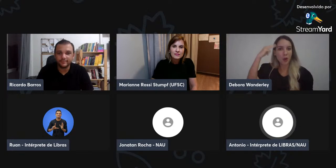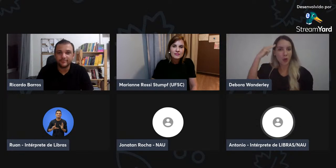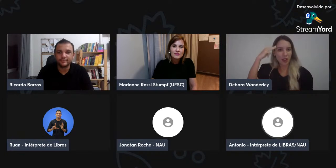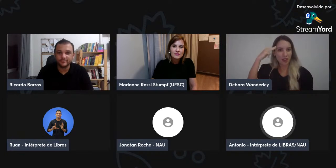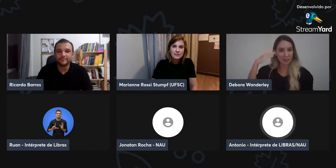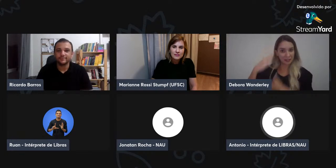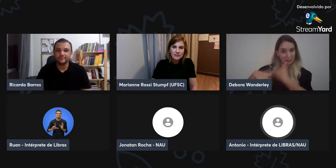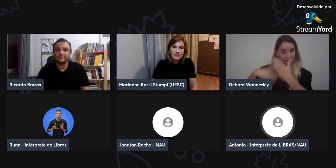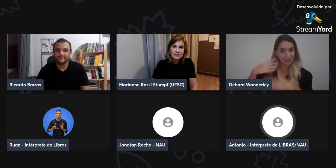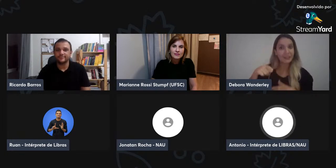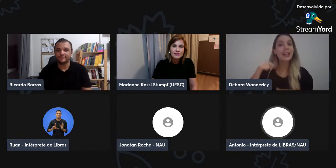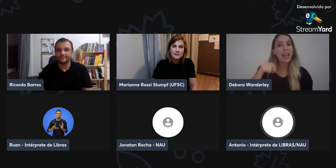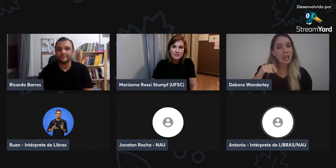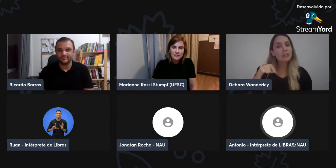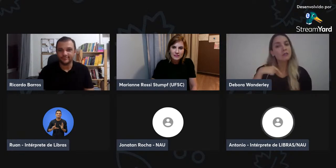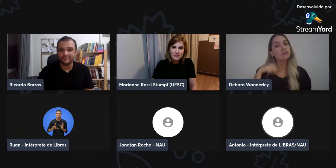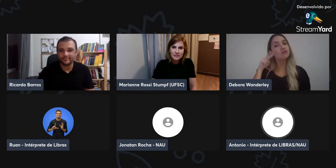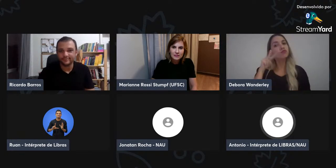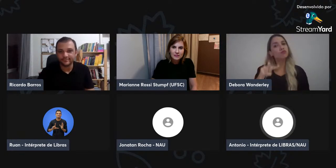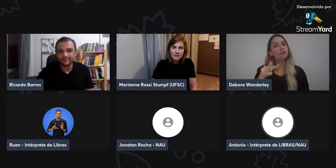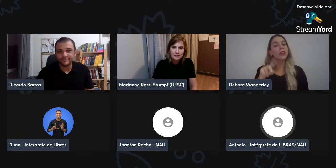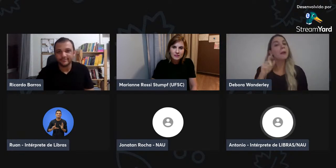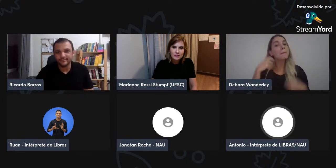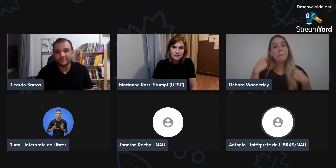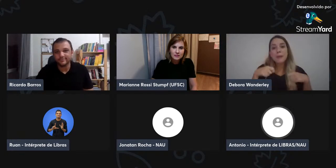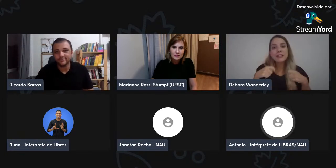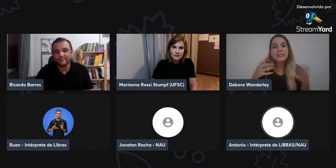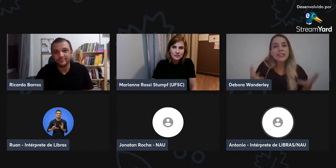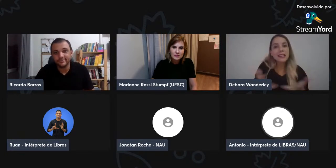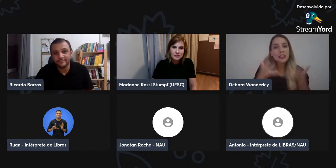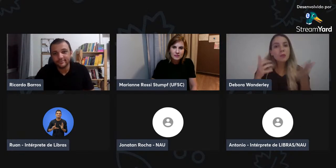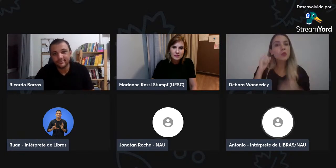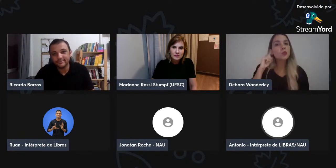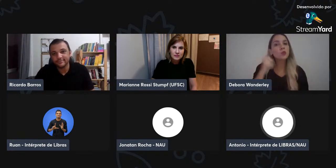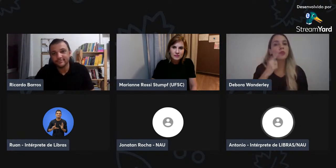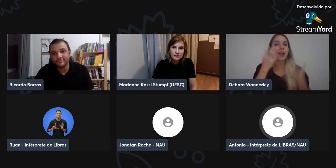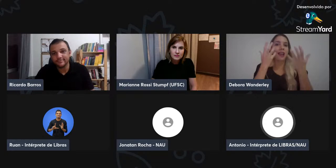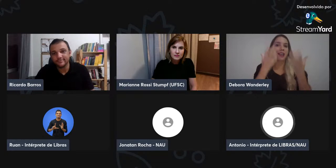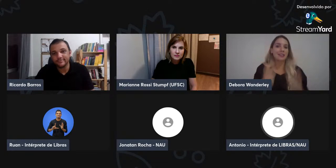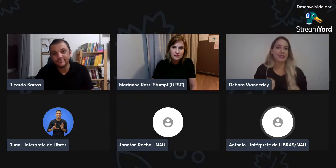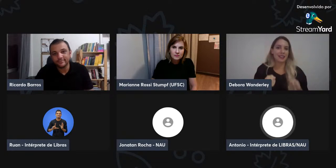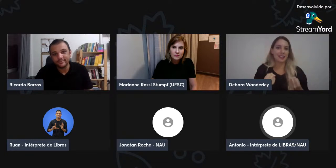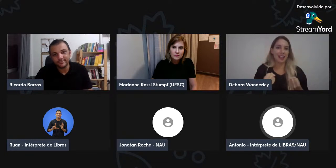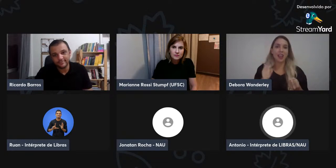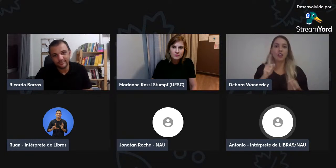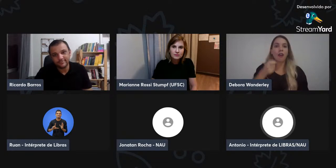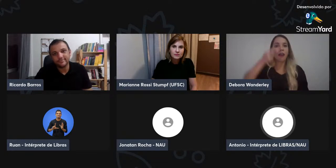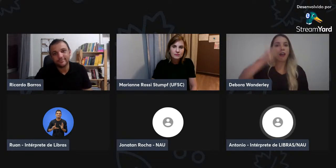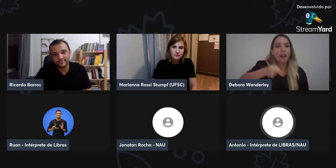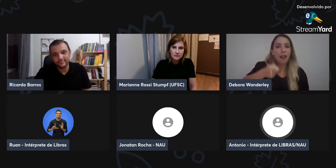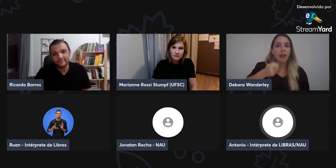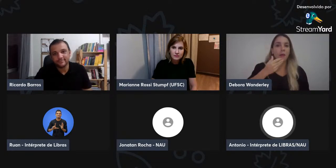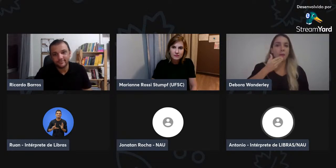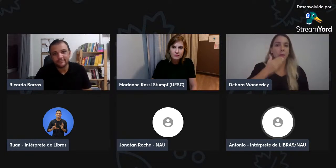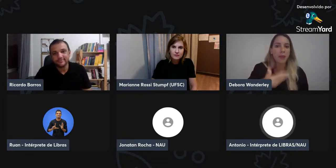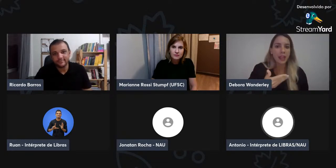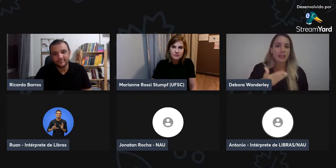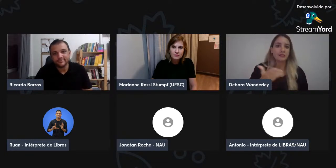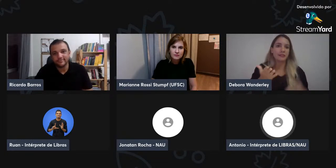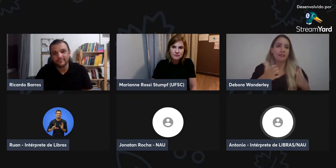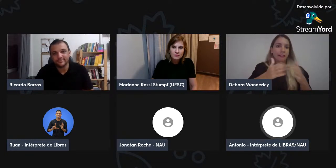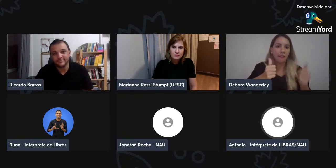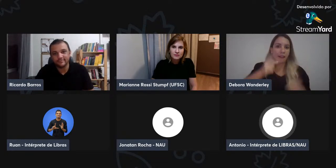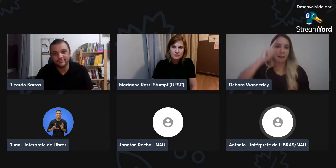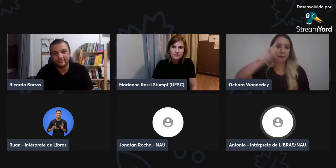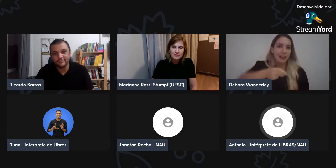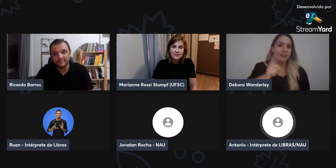natural, isso vai depender muito da prática que desenvolve o cognitivo deles. Então, eles precisam o quê? Ser incentivados a acertar,